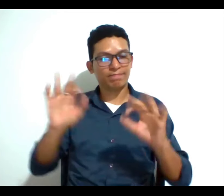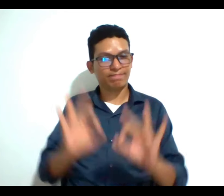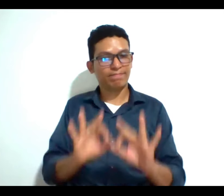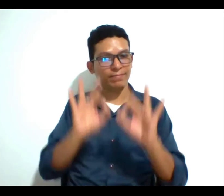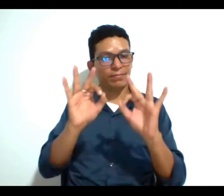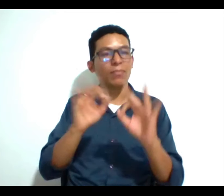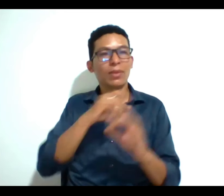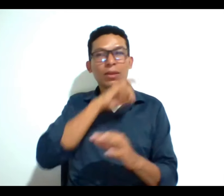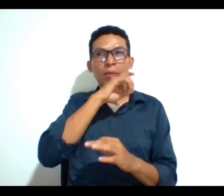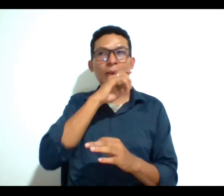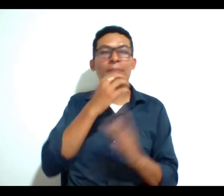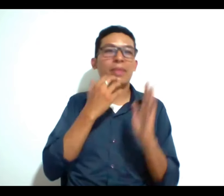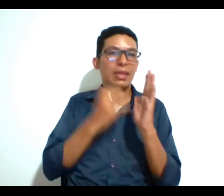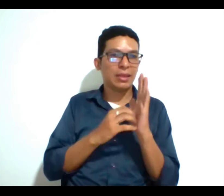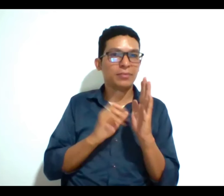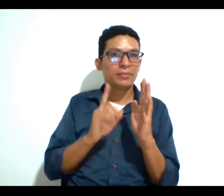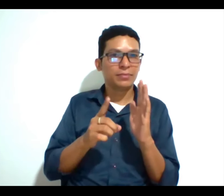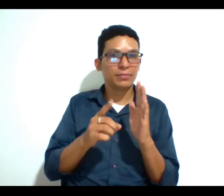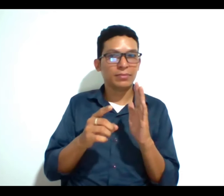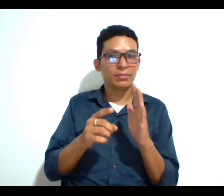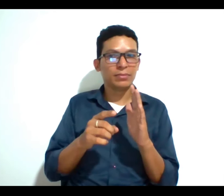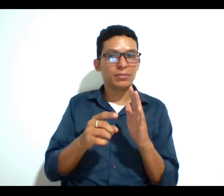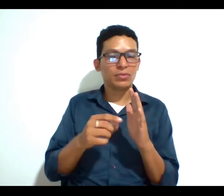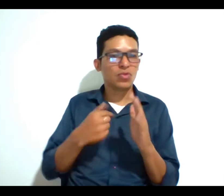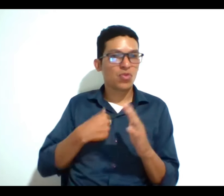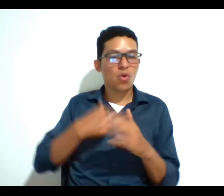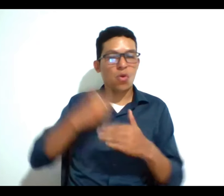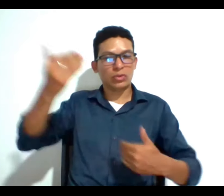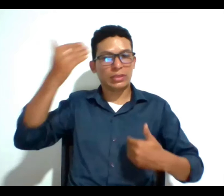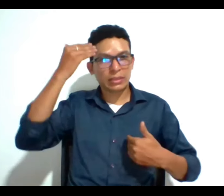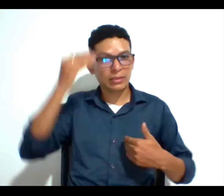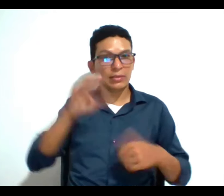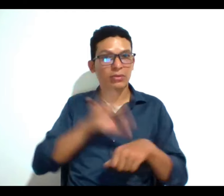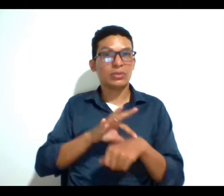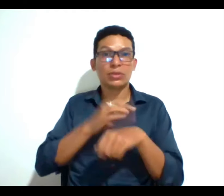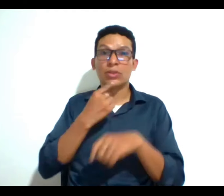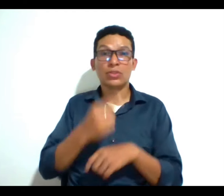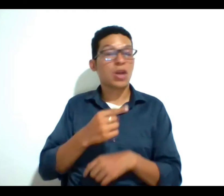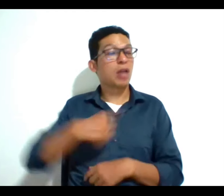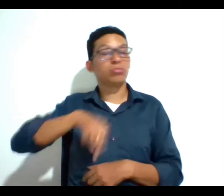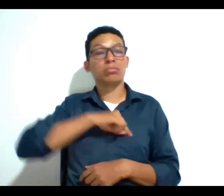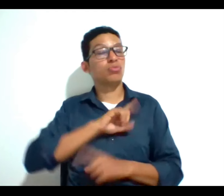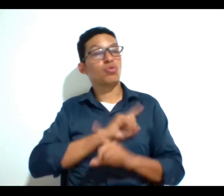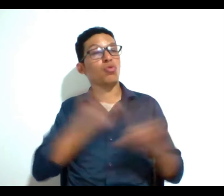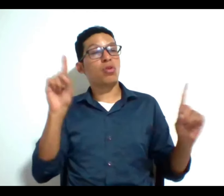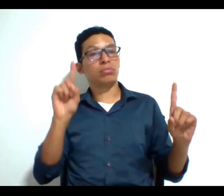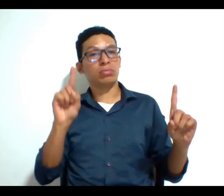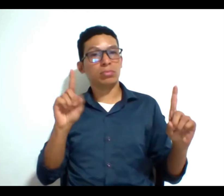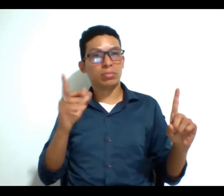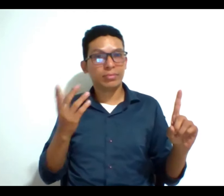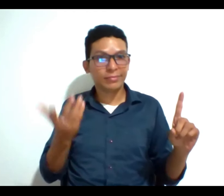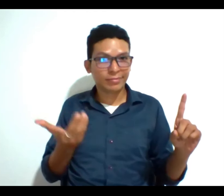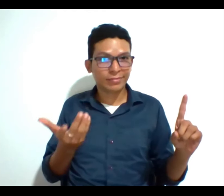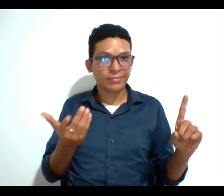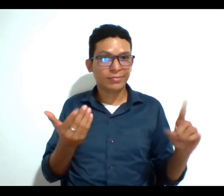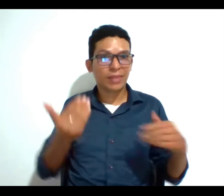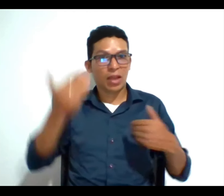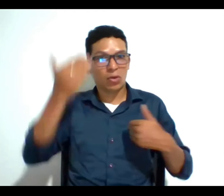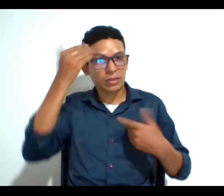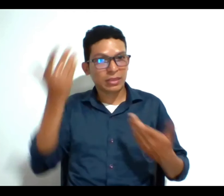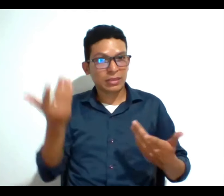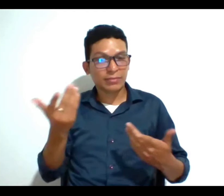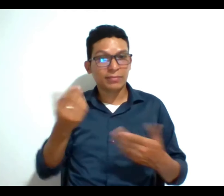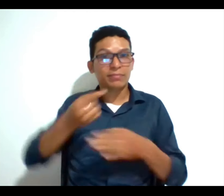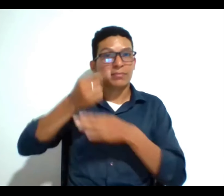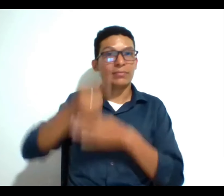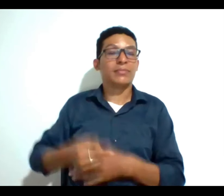por ejemplo objeciones de conciencia clínicas que dicen nosotros no hablamos de esto por objeción de conciencia por más de que la corte ya